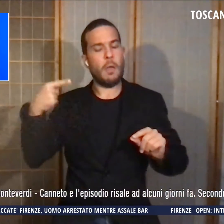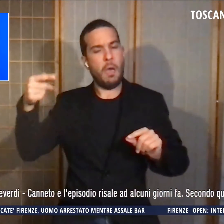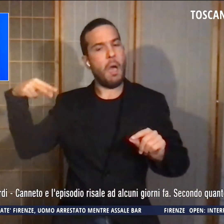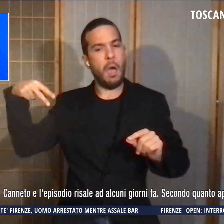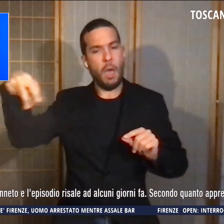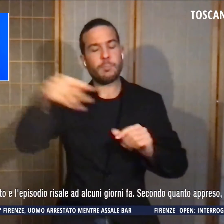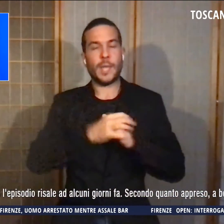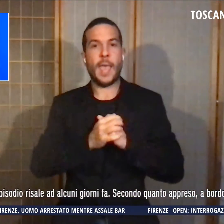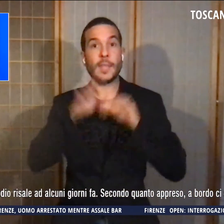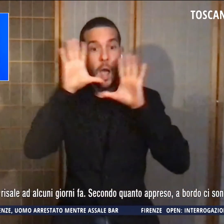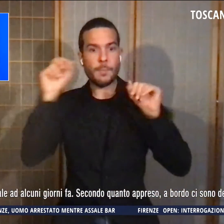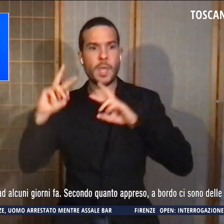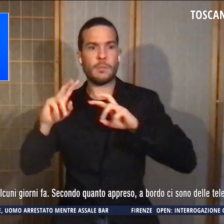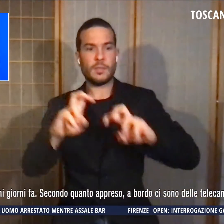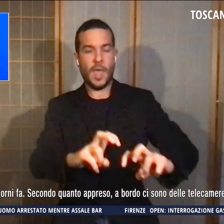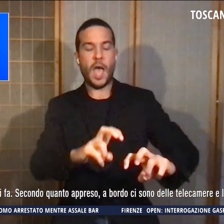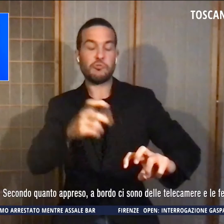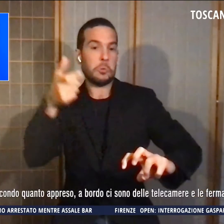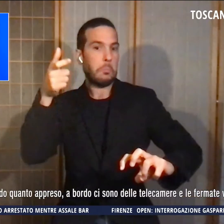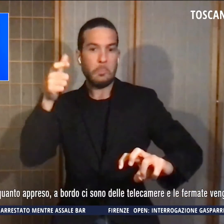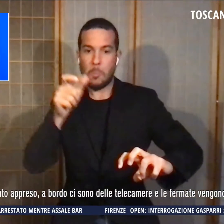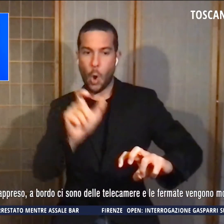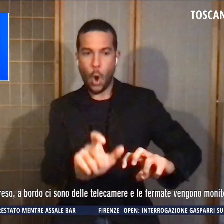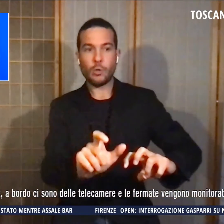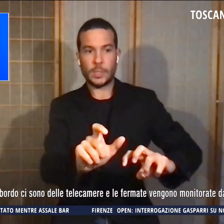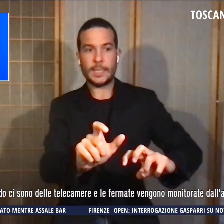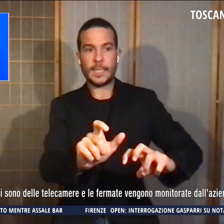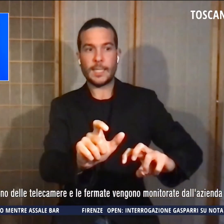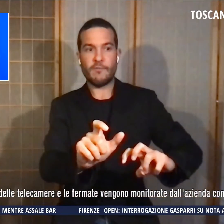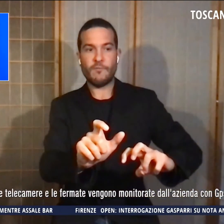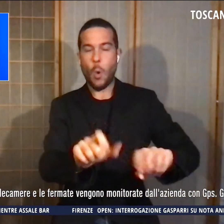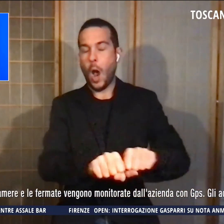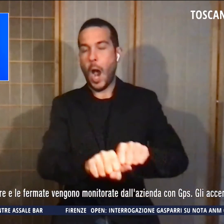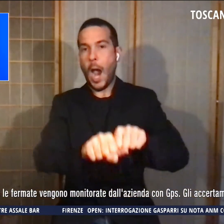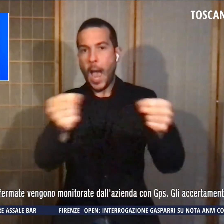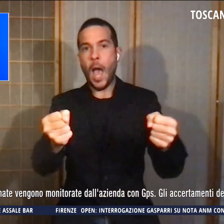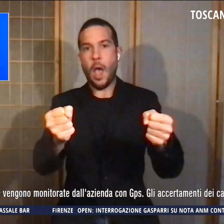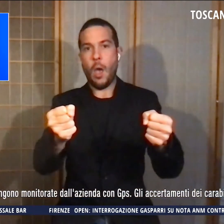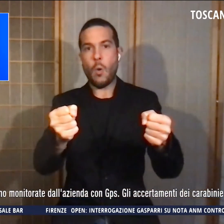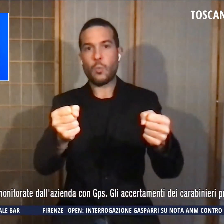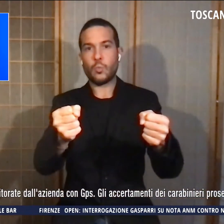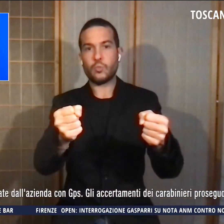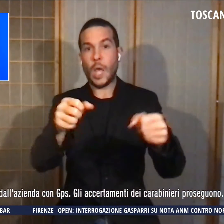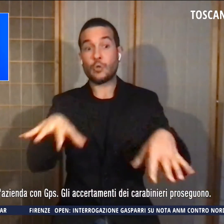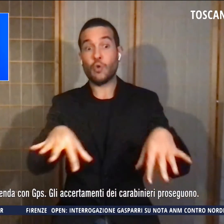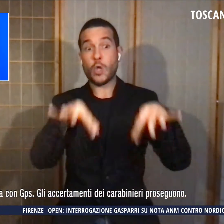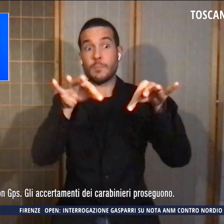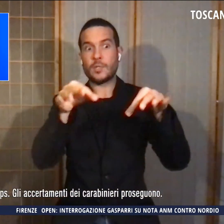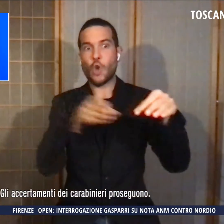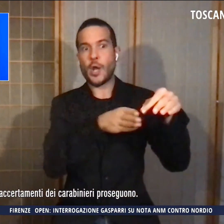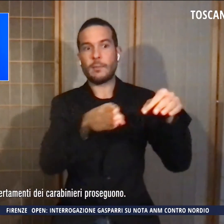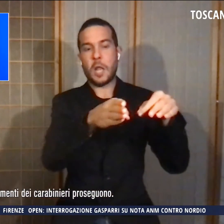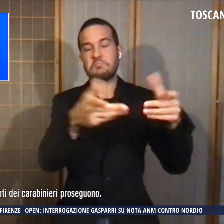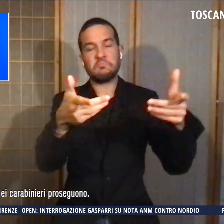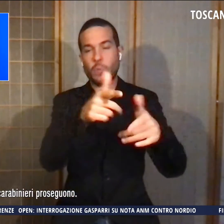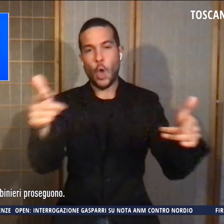ravvisare un motivo giustificato o una causa di forza maggiore per bloccare il tragitto. Il pullman